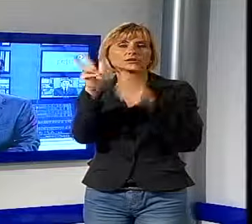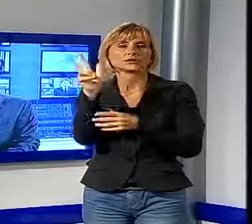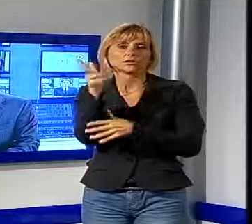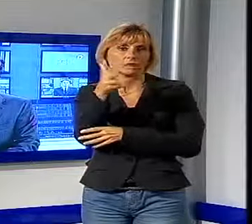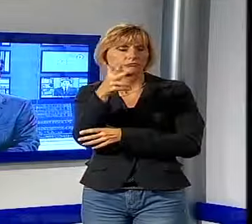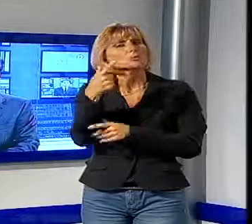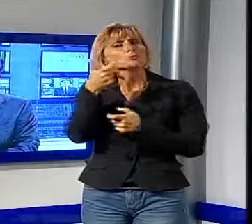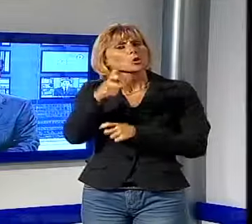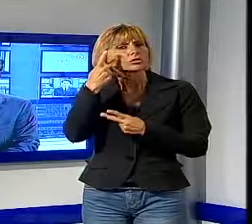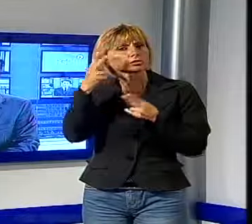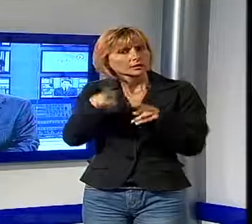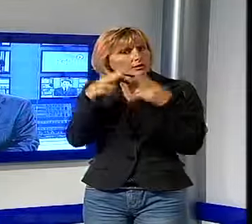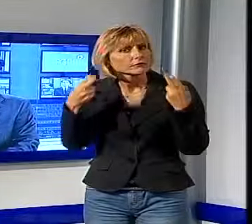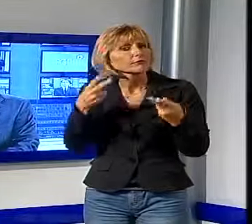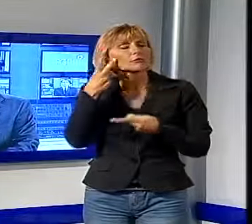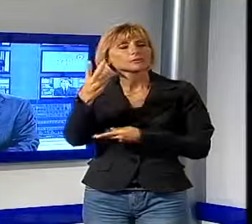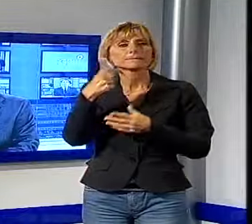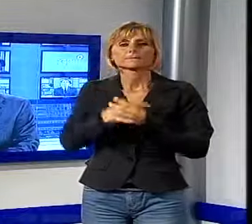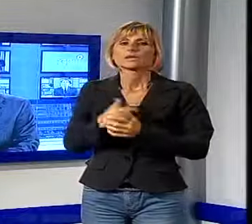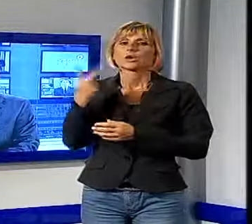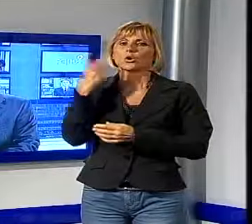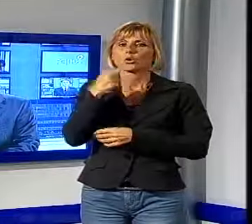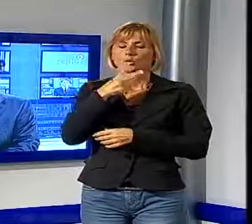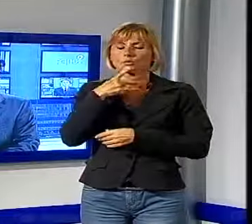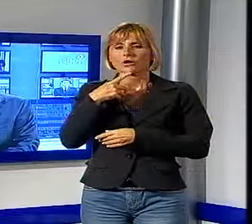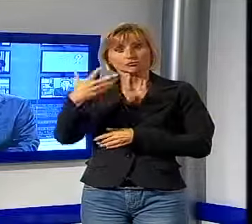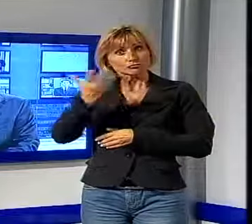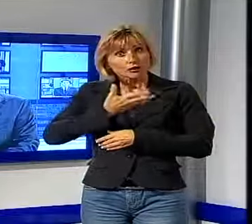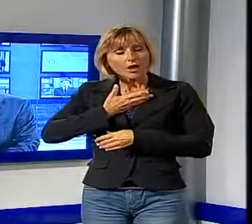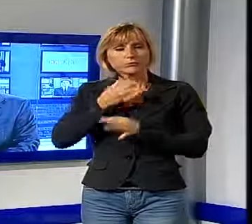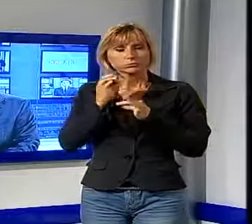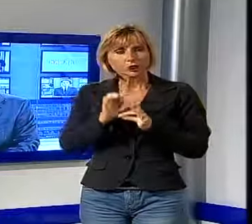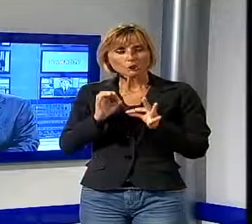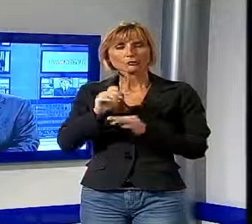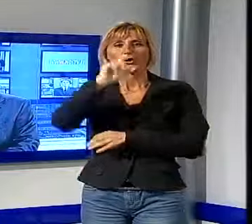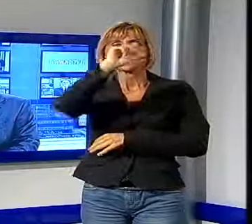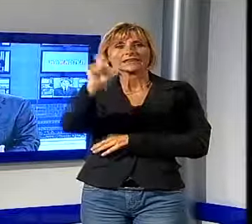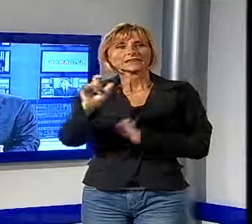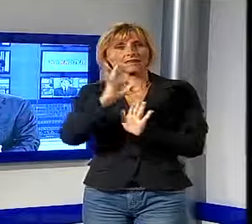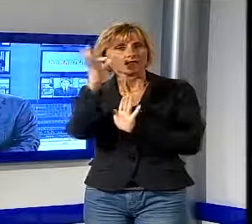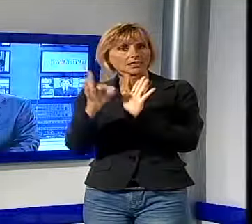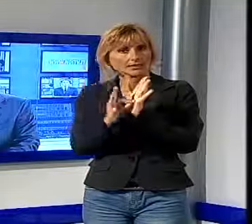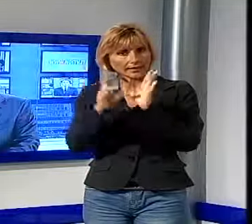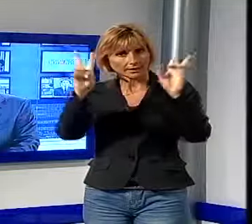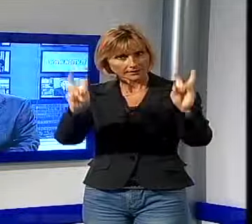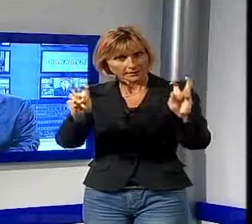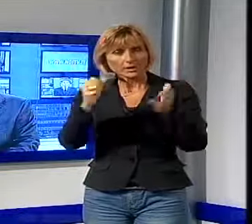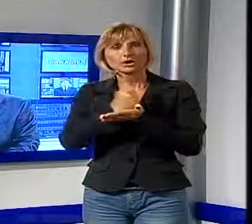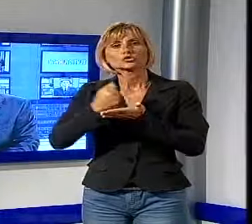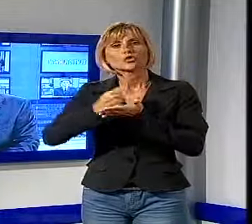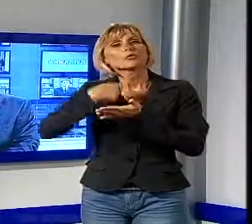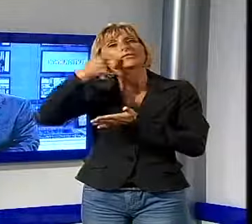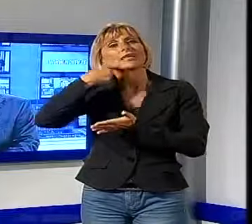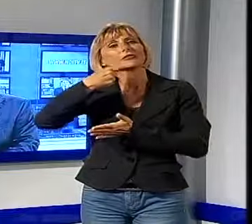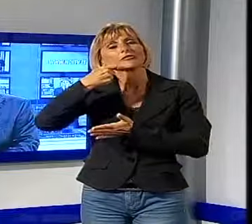scopriremo perché. Infatti anche Lucca appare e apparirà in Italy in Edei, questo documentario, questo